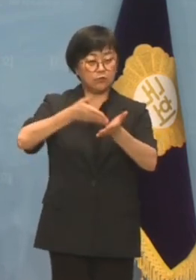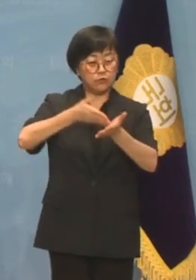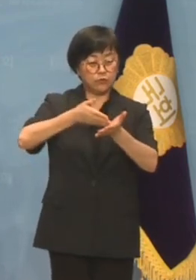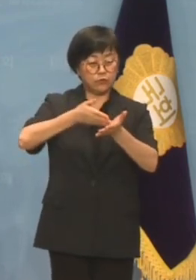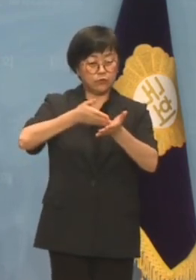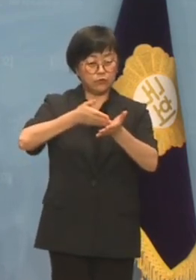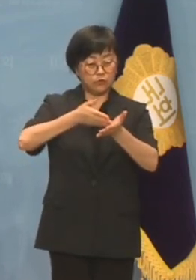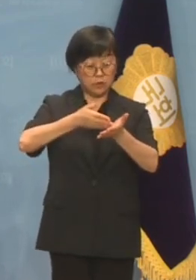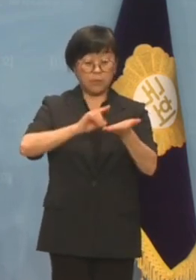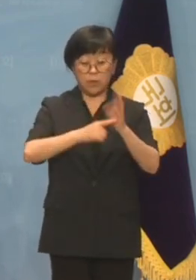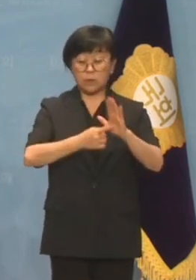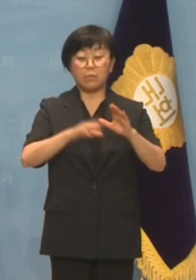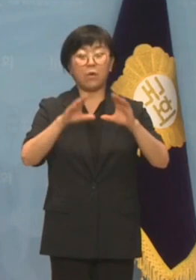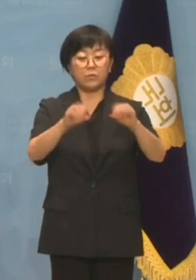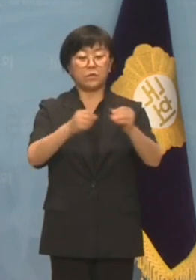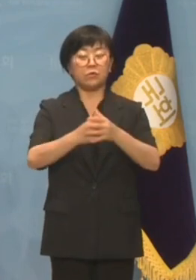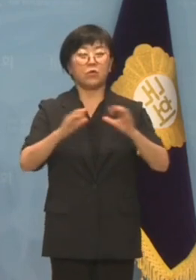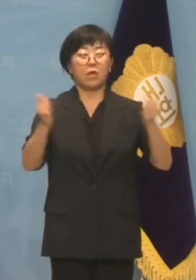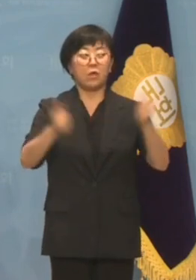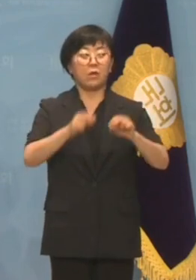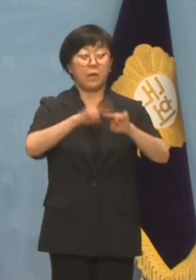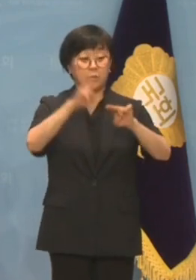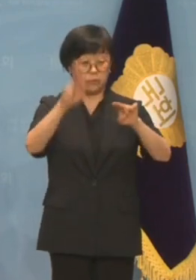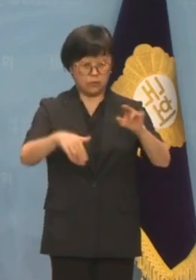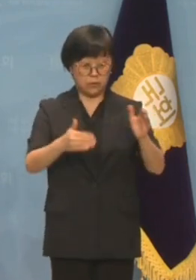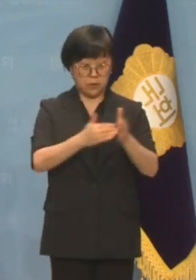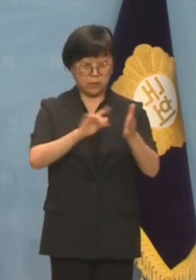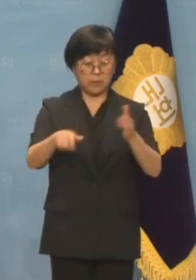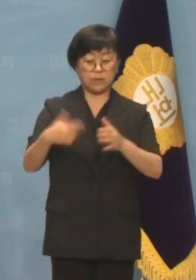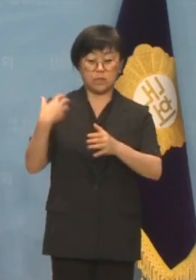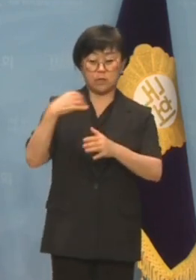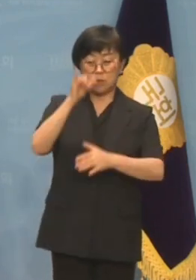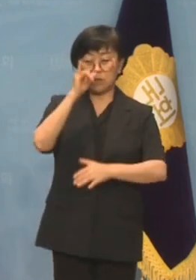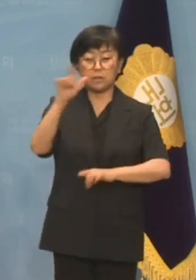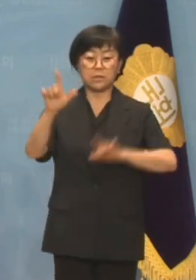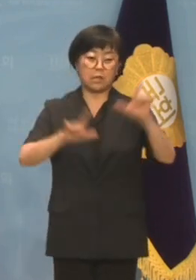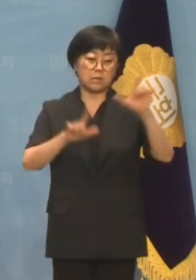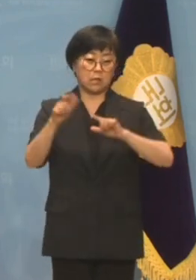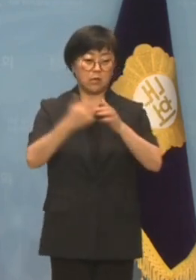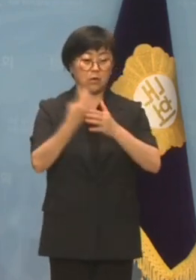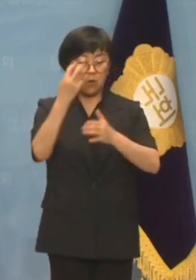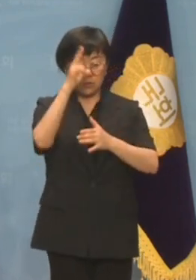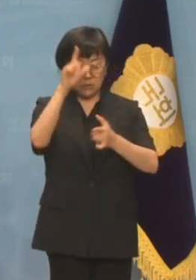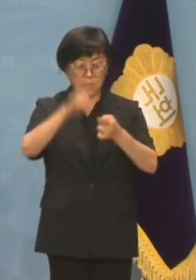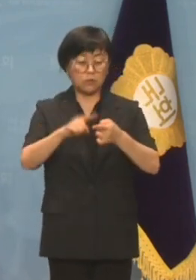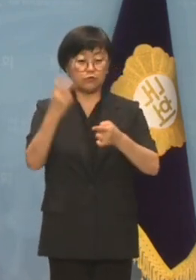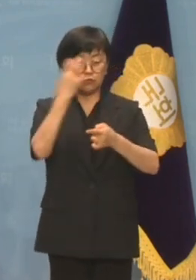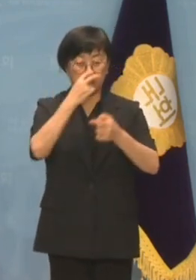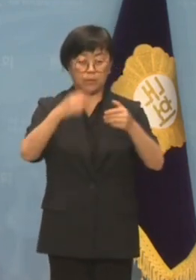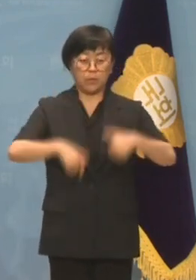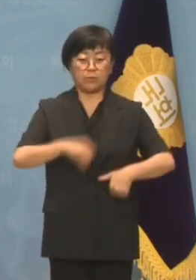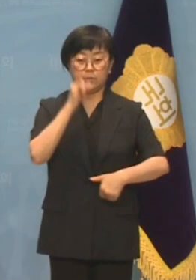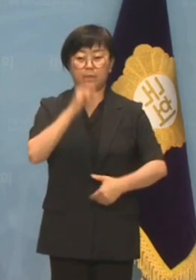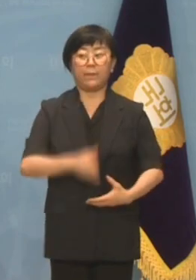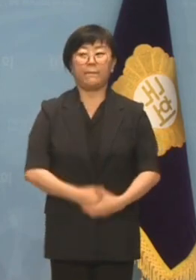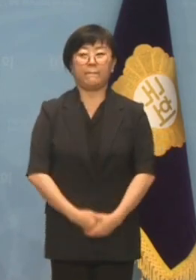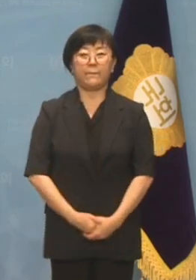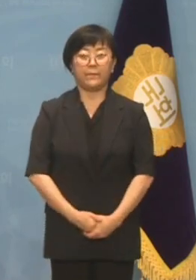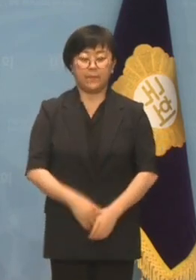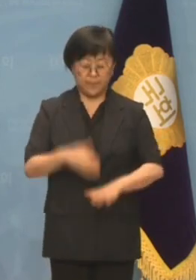즉각적으로 멈추고 의원직을 사퇴한 뒤 책임 있는 자세로 검찰 수사에 나서야 할 것입니다.